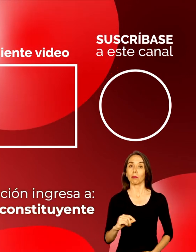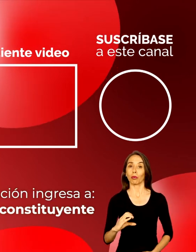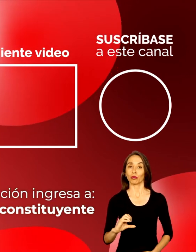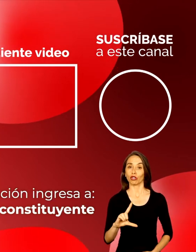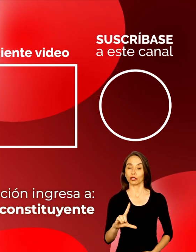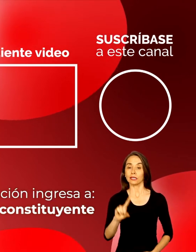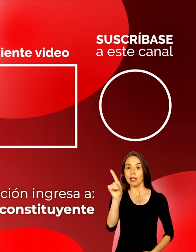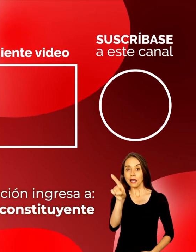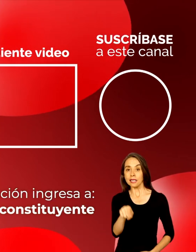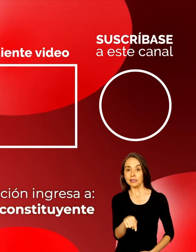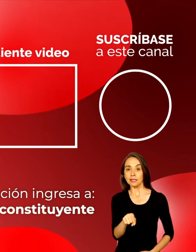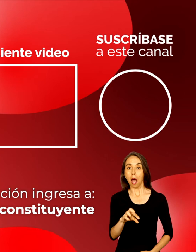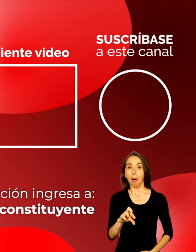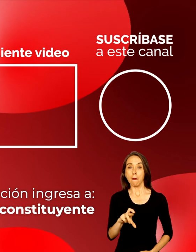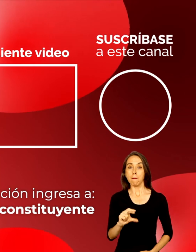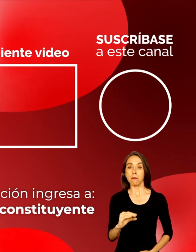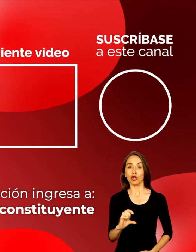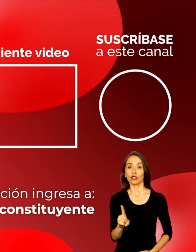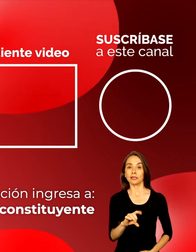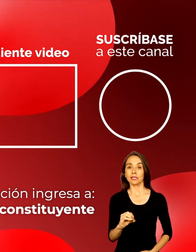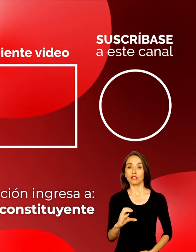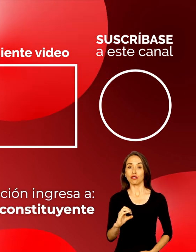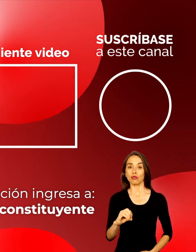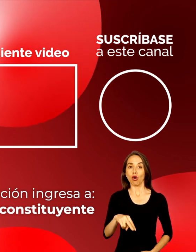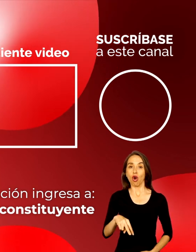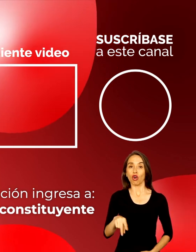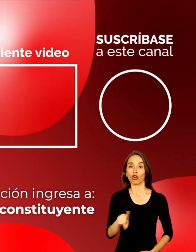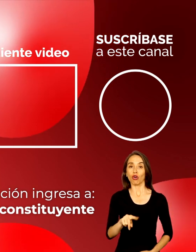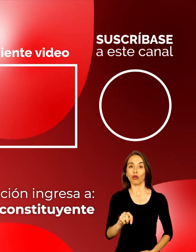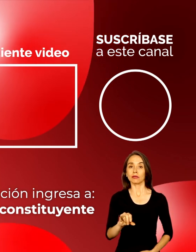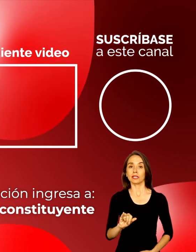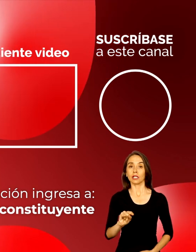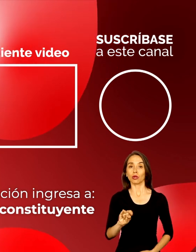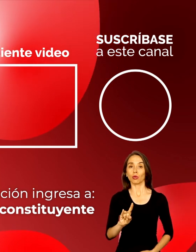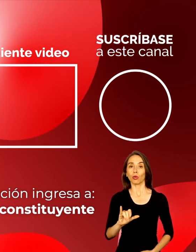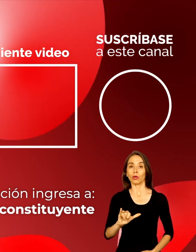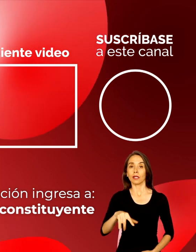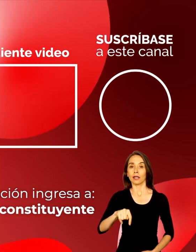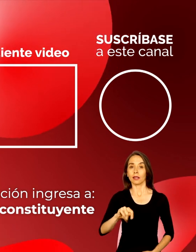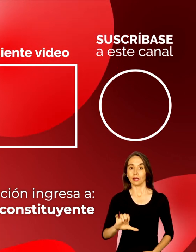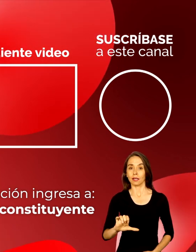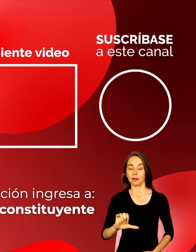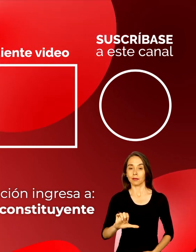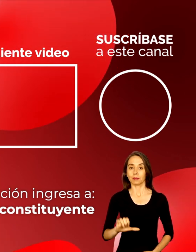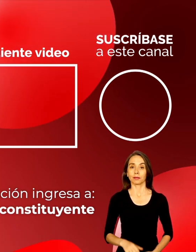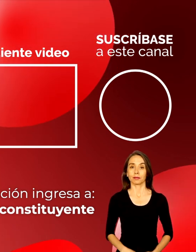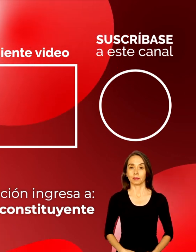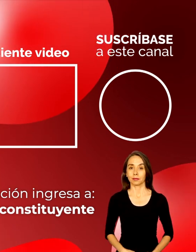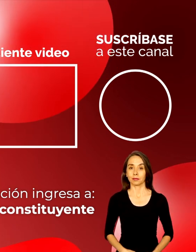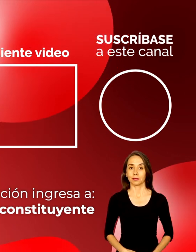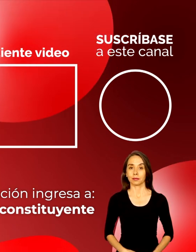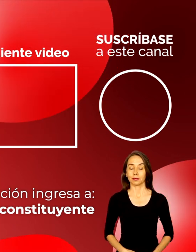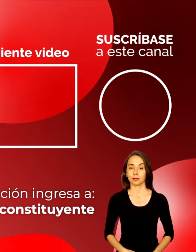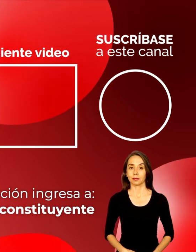.procesoconstituyente ¡Gracias! ¡Gracias! ¡Gracias! Gracias.